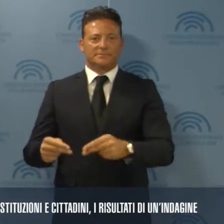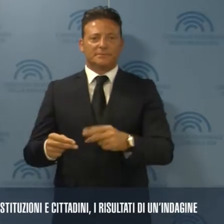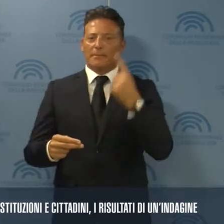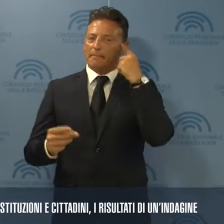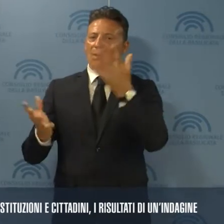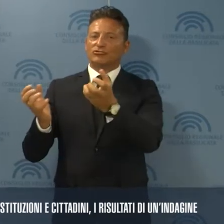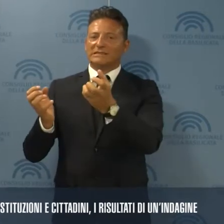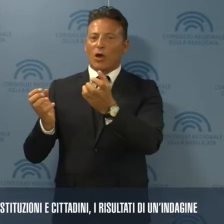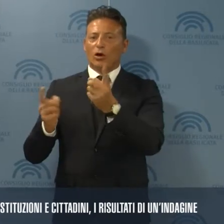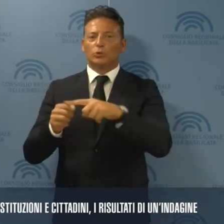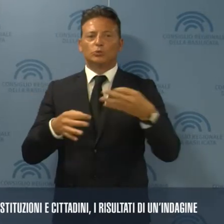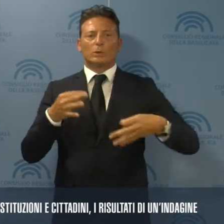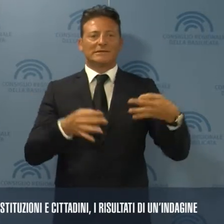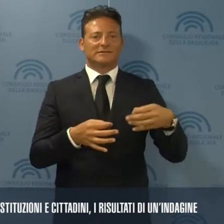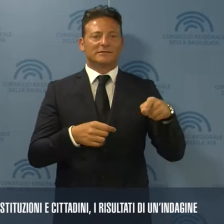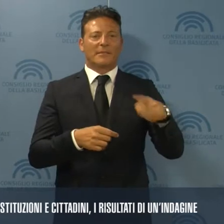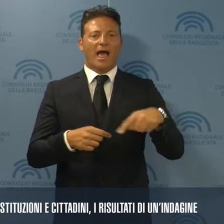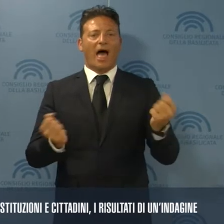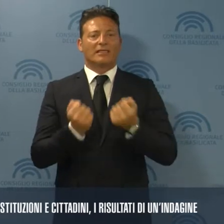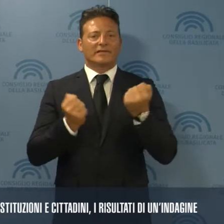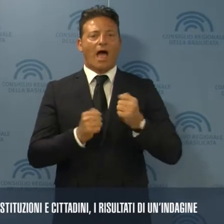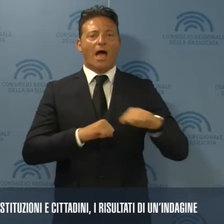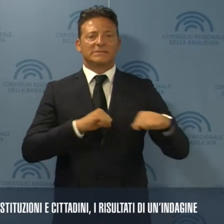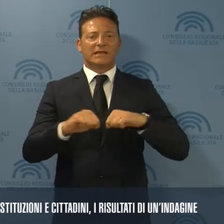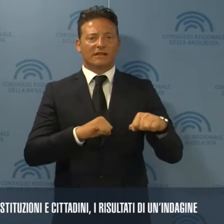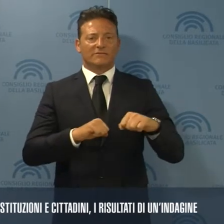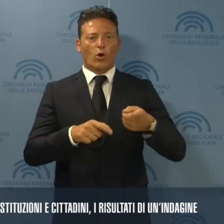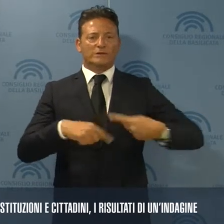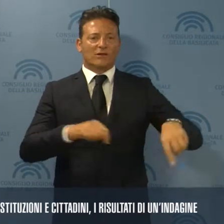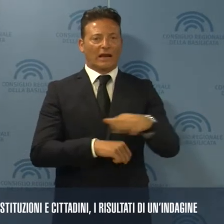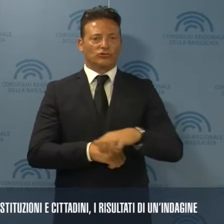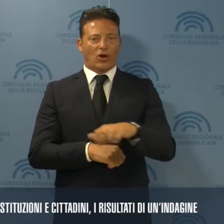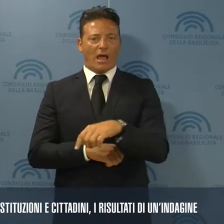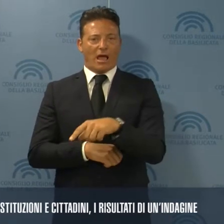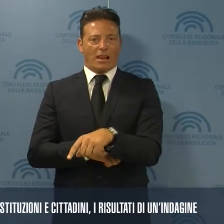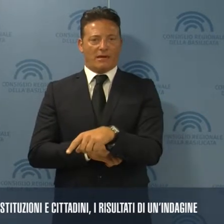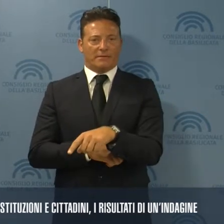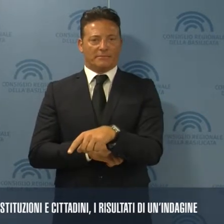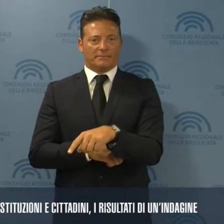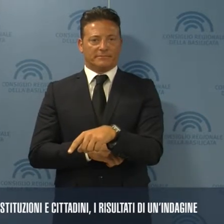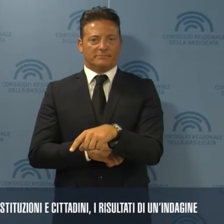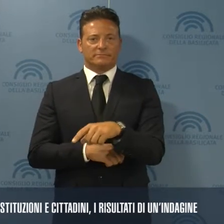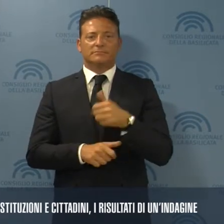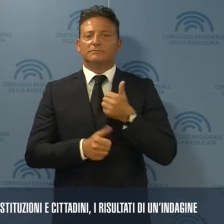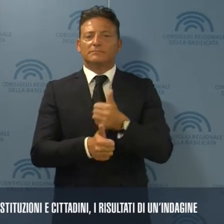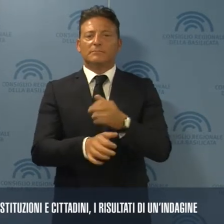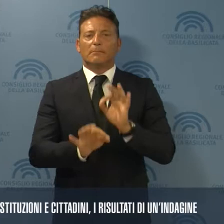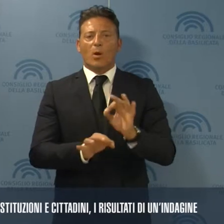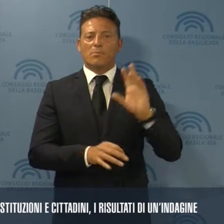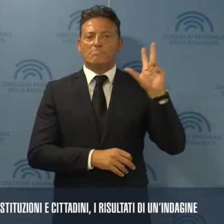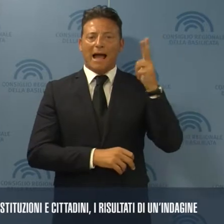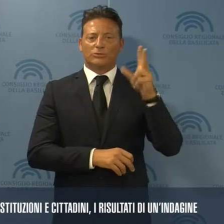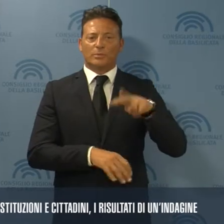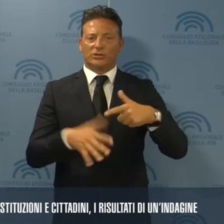percezione e giudizi sull'attività amministrativa del Consiglio regionale, condotta nel marzo